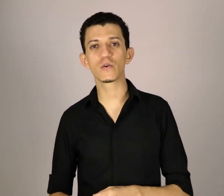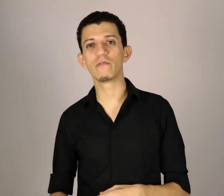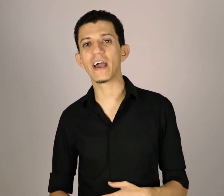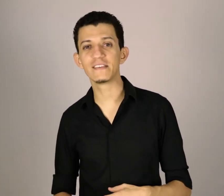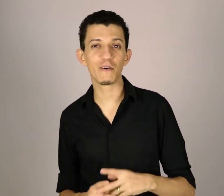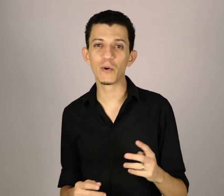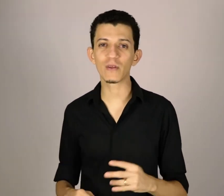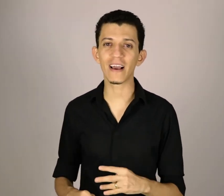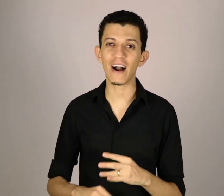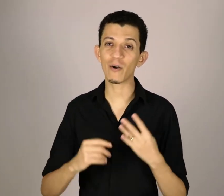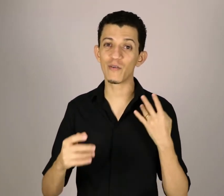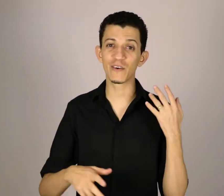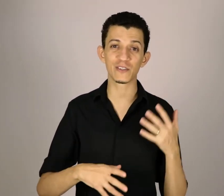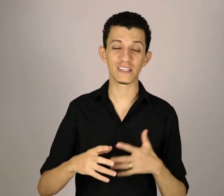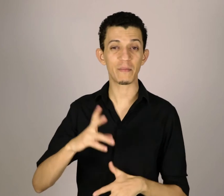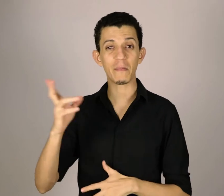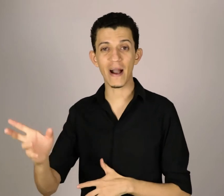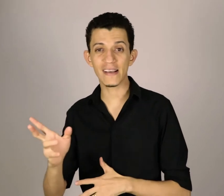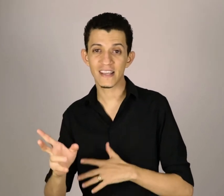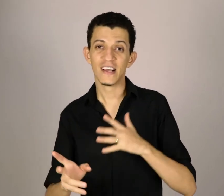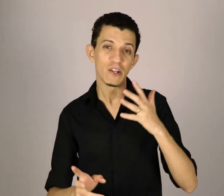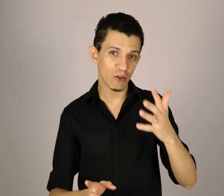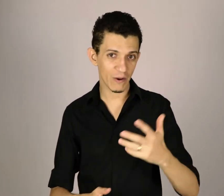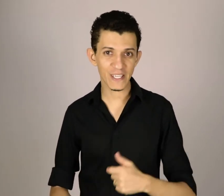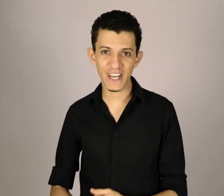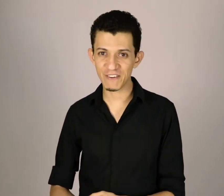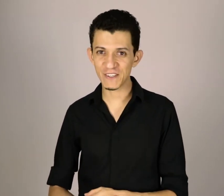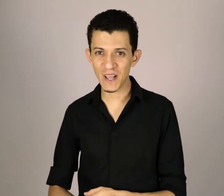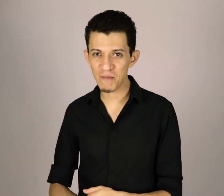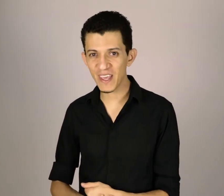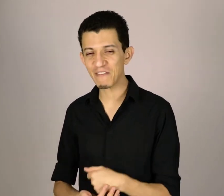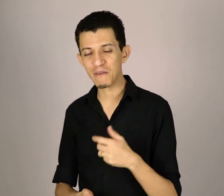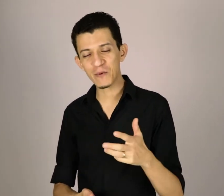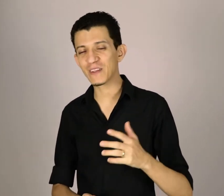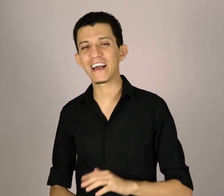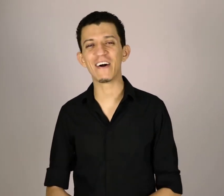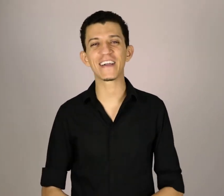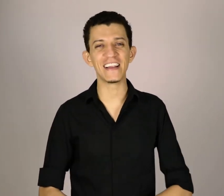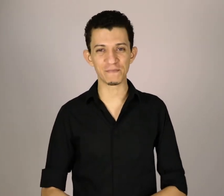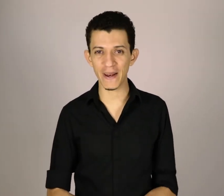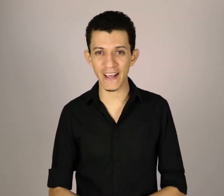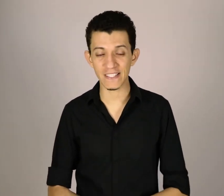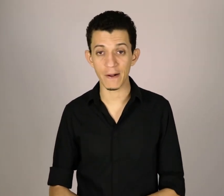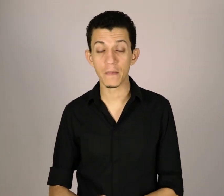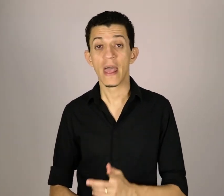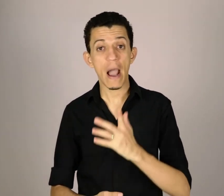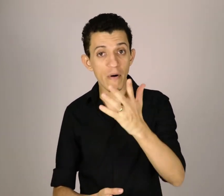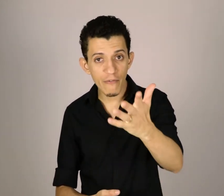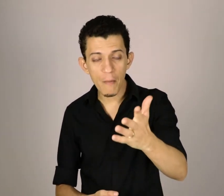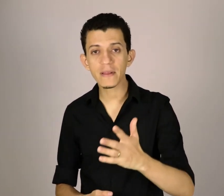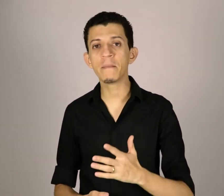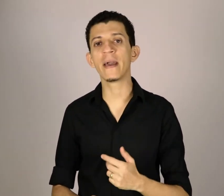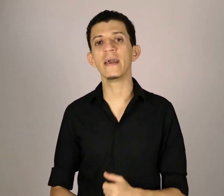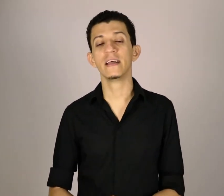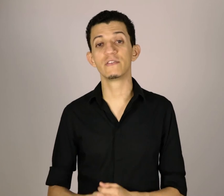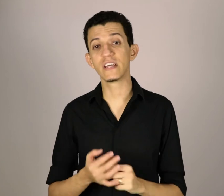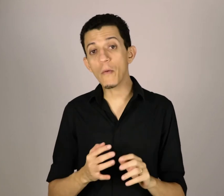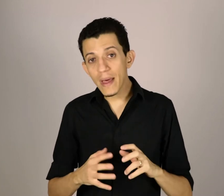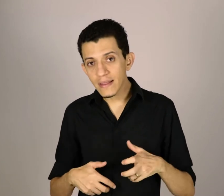conversa, e foi muito legal, que eu vi que eu já sabia mais do que eu achava que eu sabia, e foi muito legal aquela experiência. É uma forma também de você aumentar